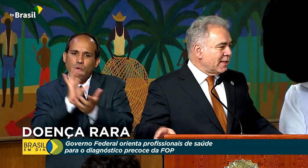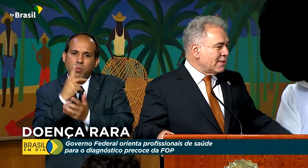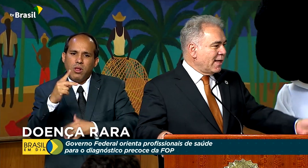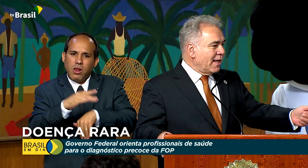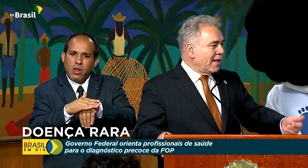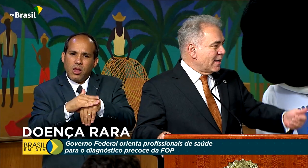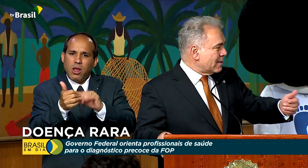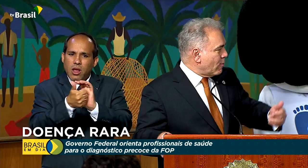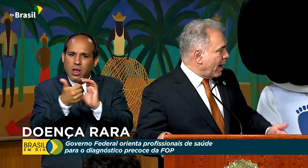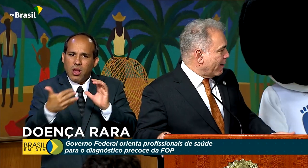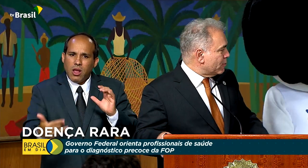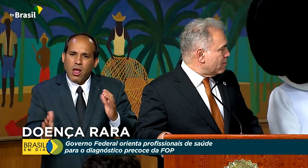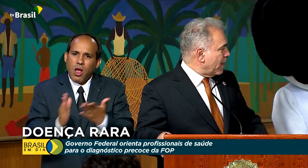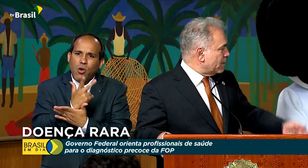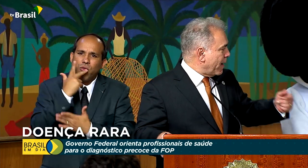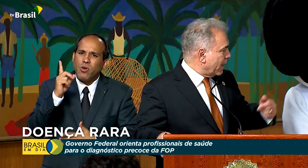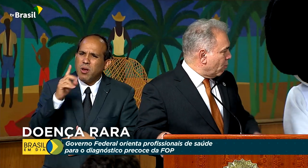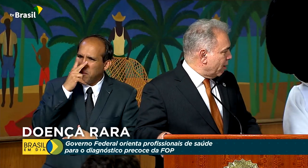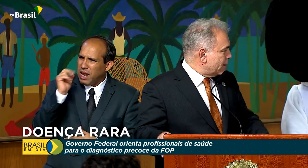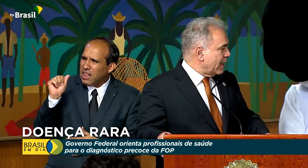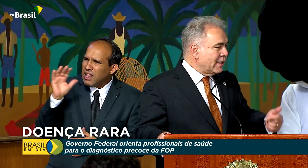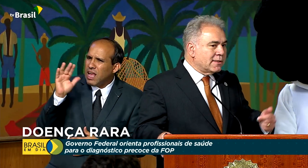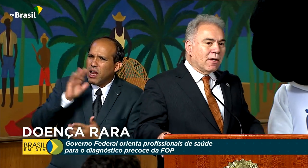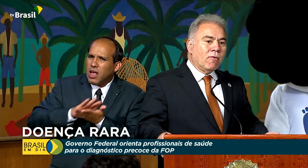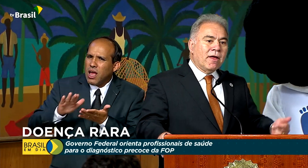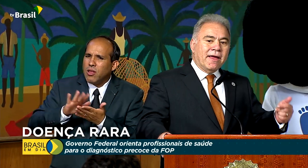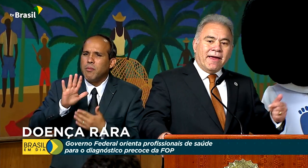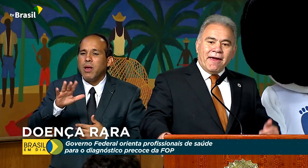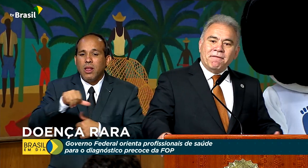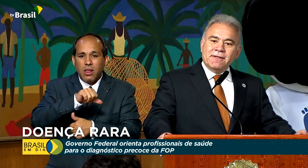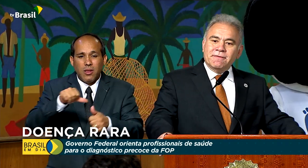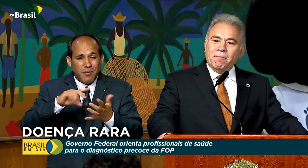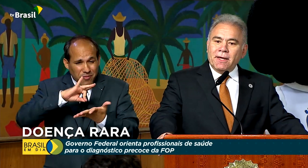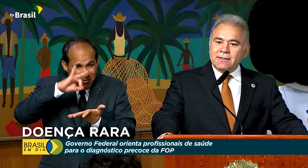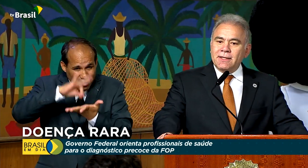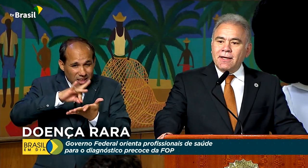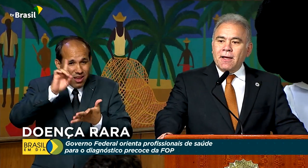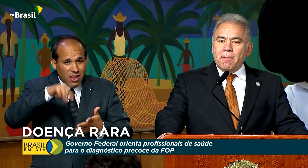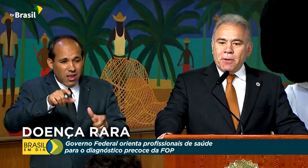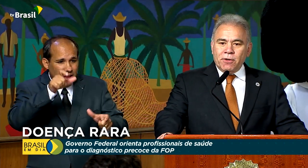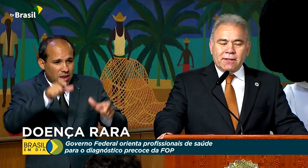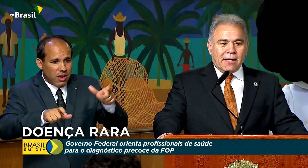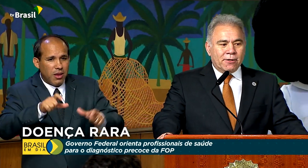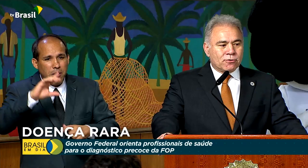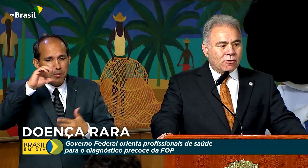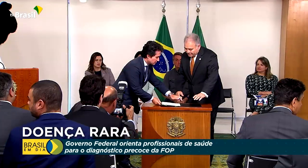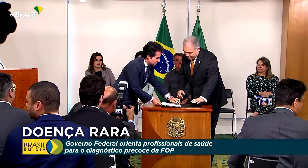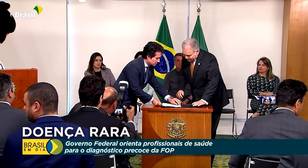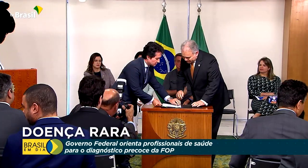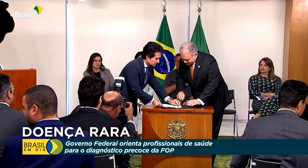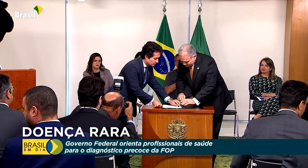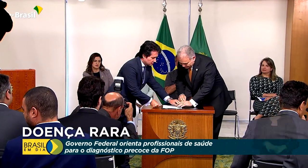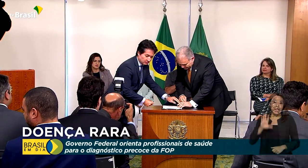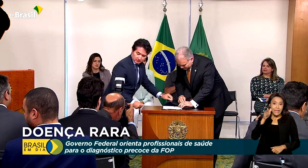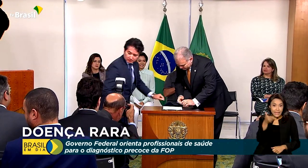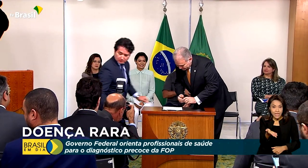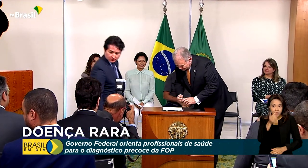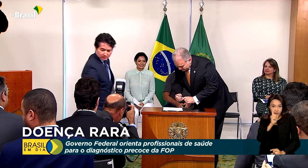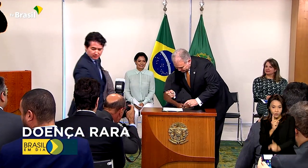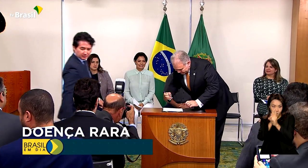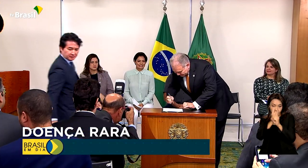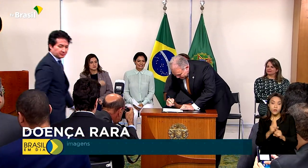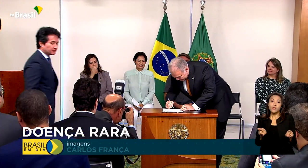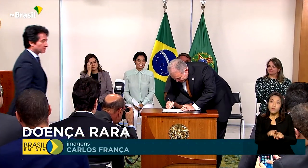alguns dizem que são caros, mas para nós eles são efetivamente prioritários. Durante o evento, foi